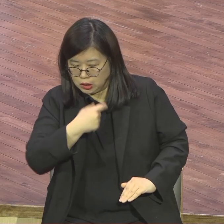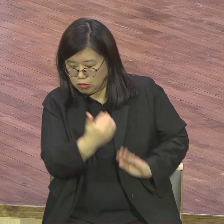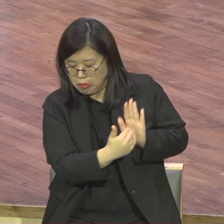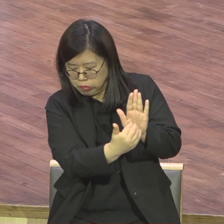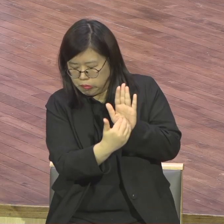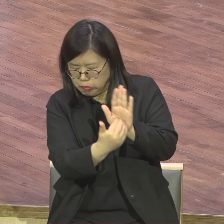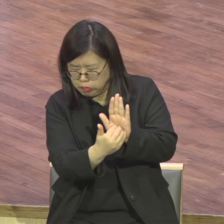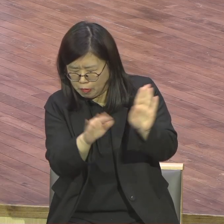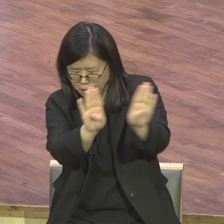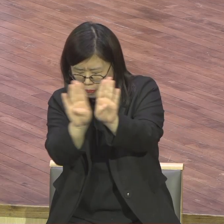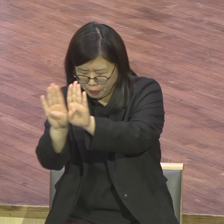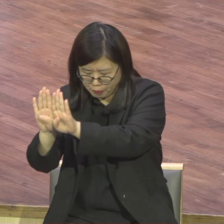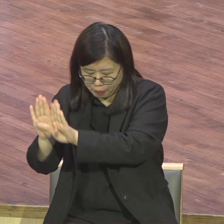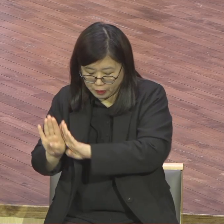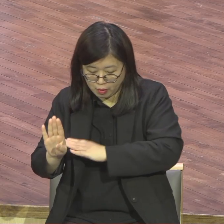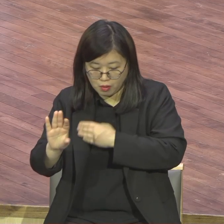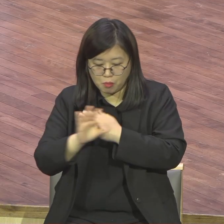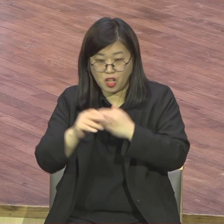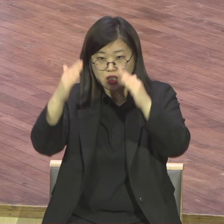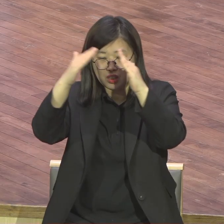그거. 경상도 몰라. 나간 놈의 집구석이라 그러는데.